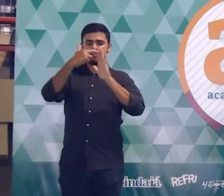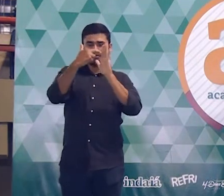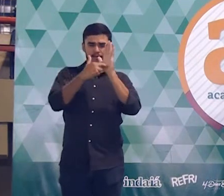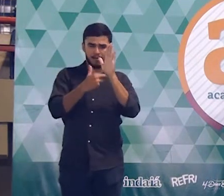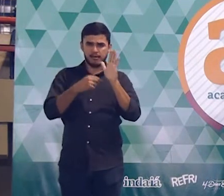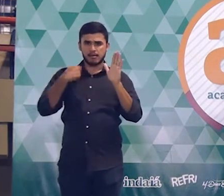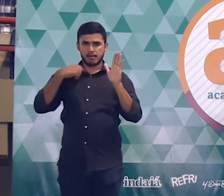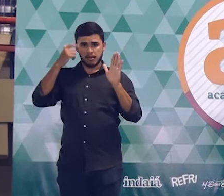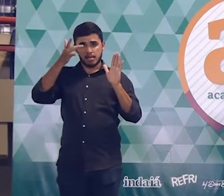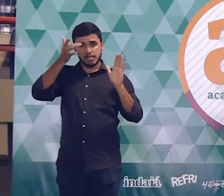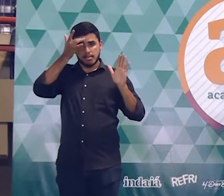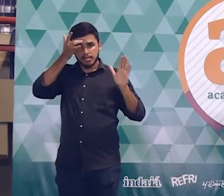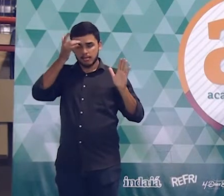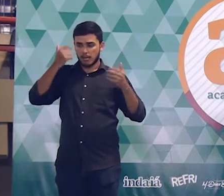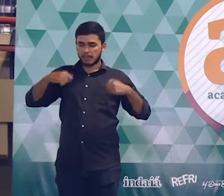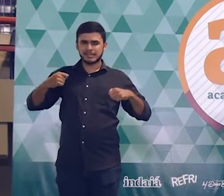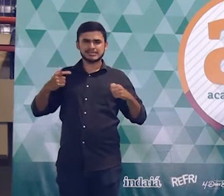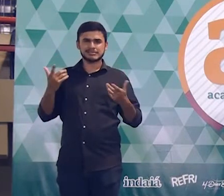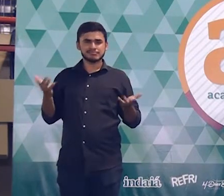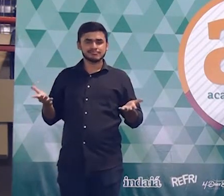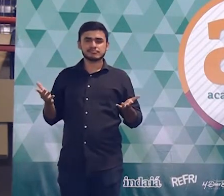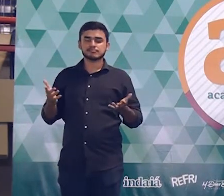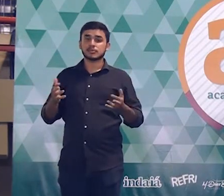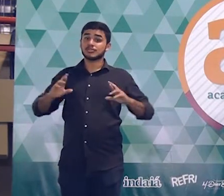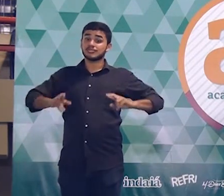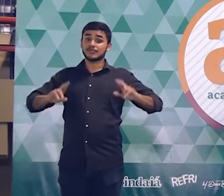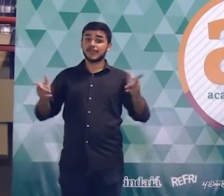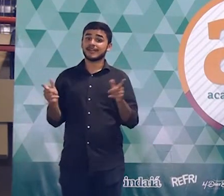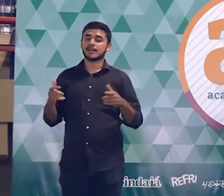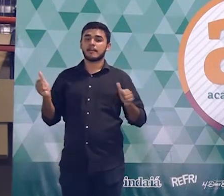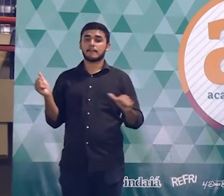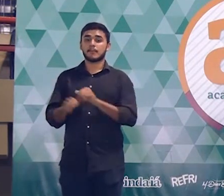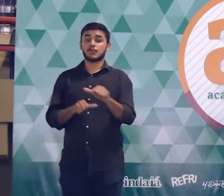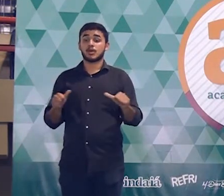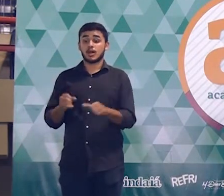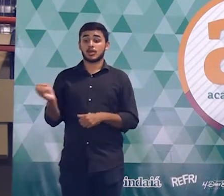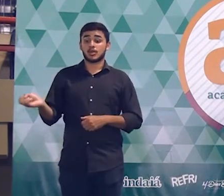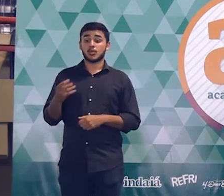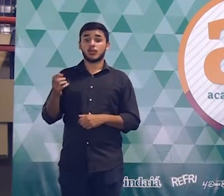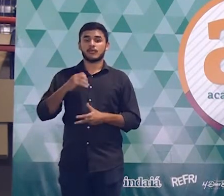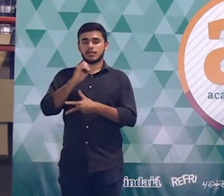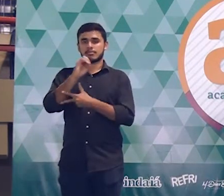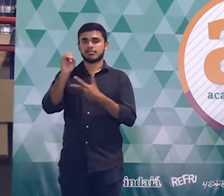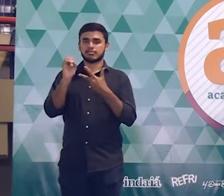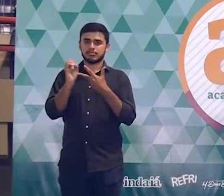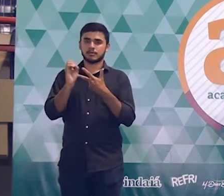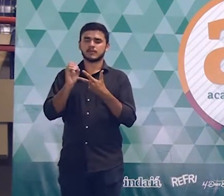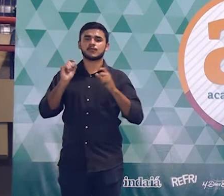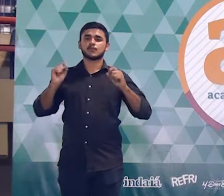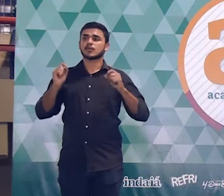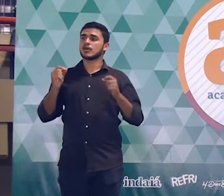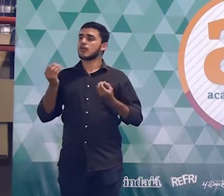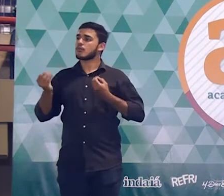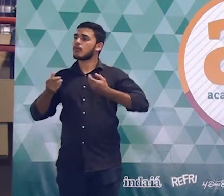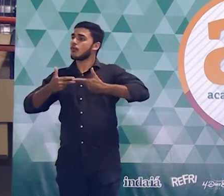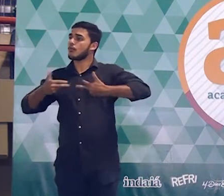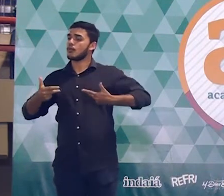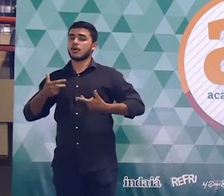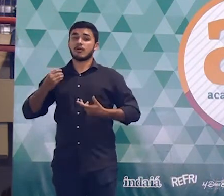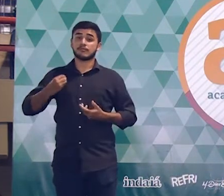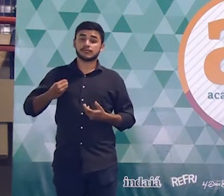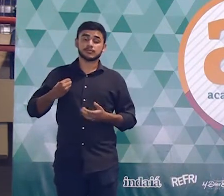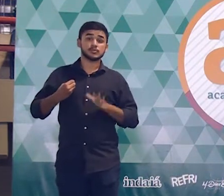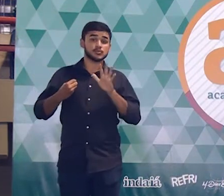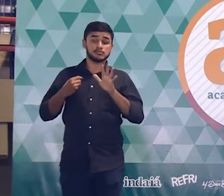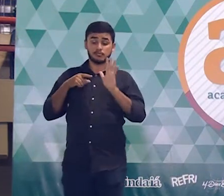associação com as coisas do cotidiano e a gente mudou agora pra esse estilo novo, que o estilo do Enem. Então o que é que normalmente a prova